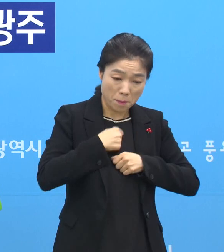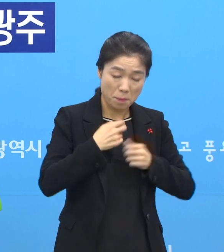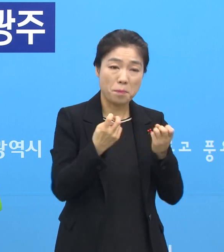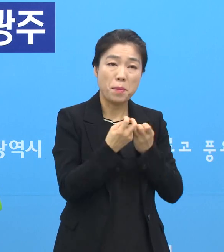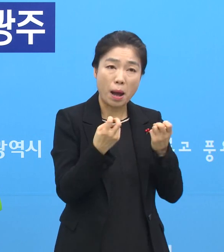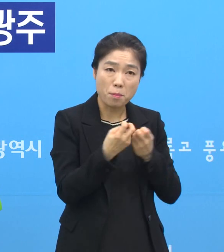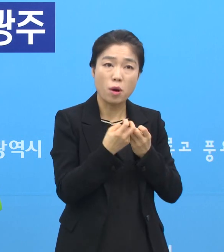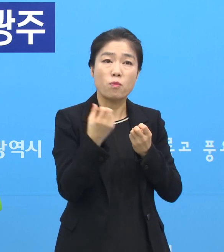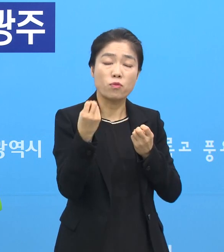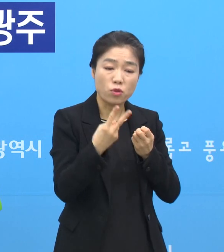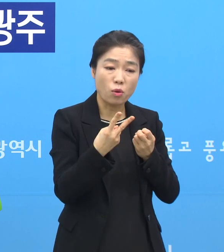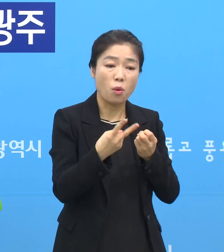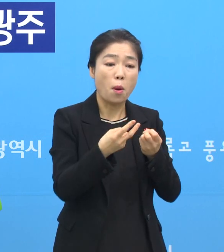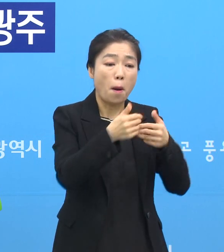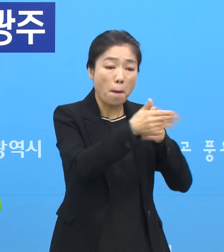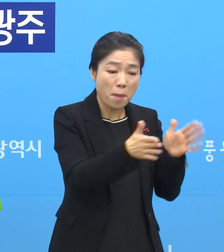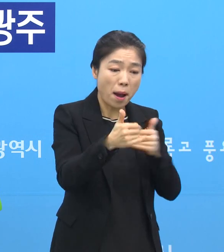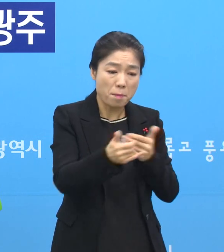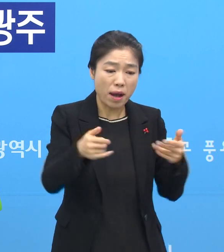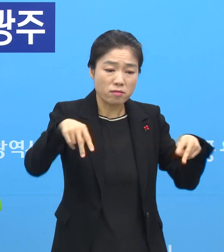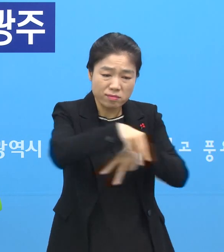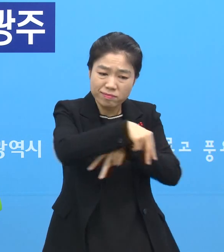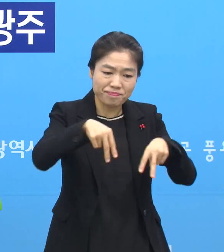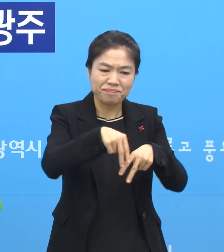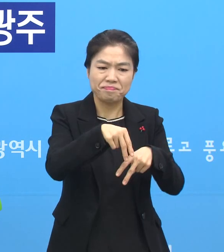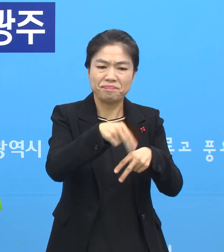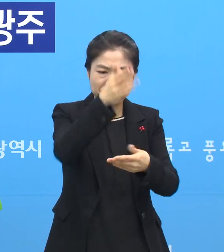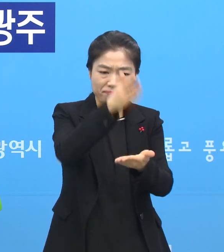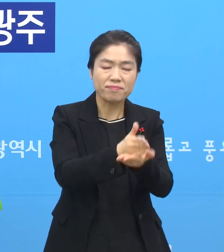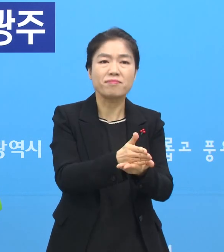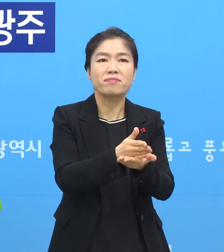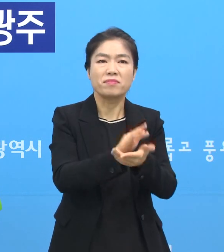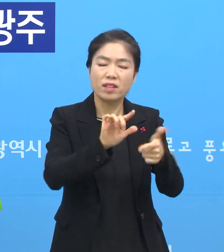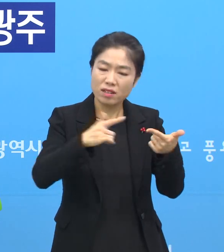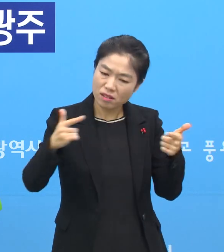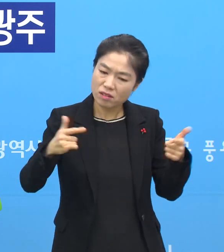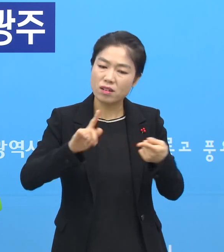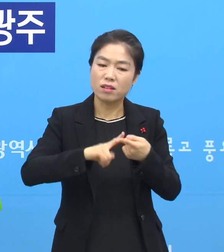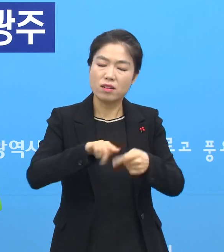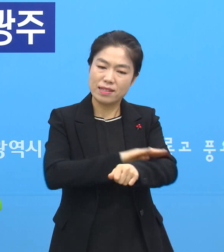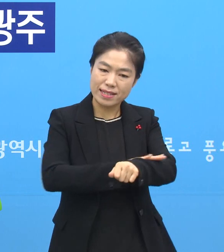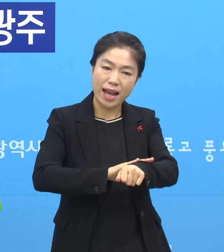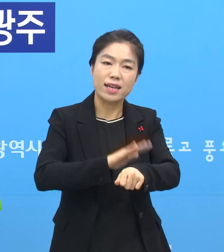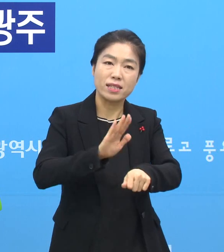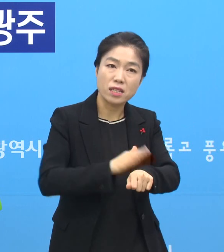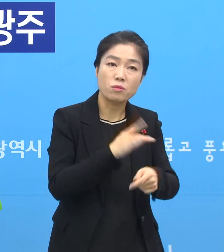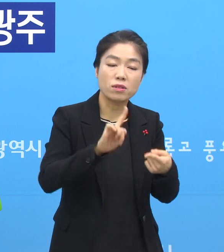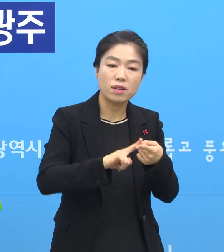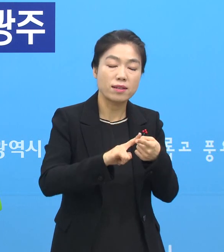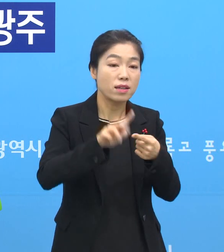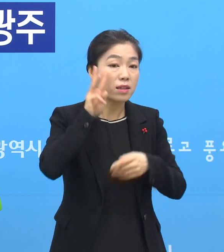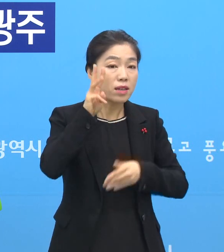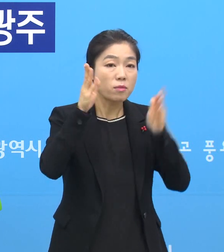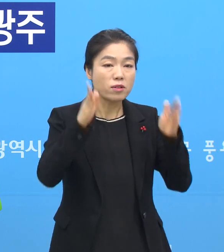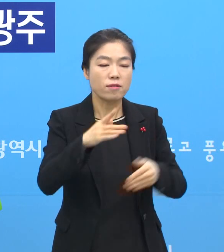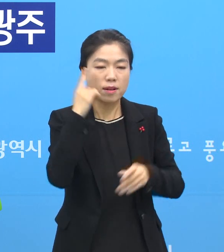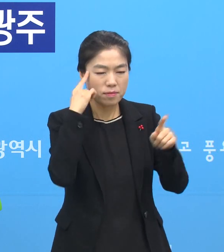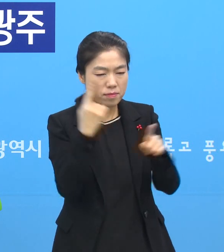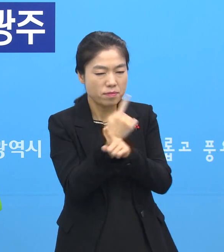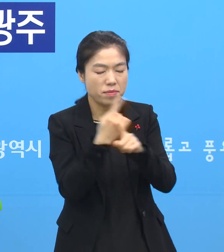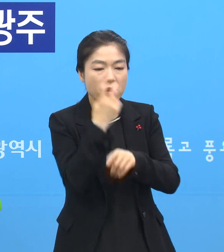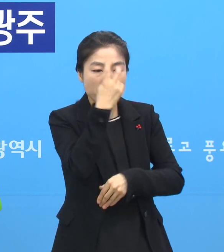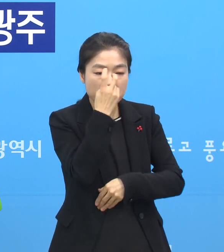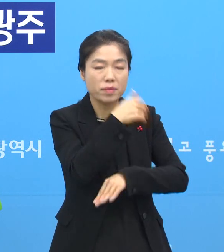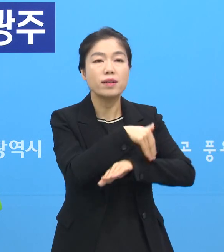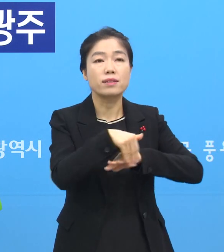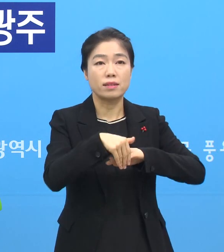방간 이동을 하지 않도록 하는 방식 또 잘 지키고 있는지 이런 것들을 지금 3일간 매일 점검을 실시할 예정입니다.